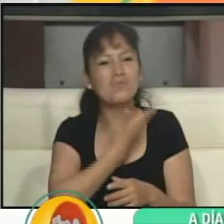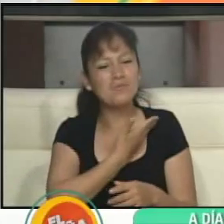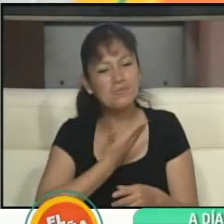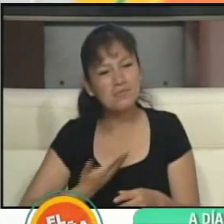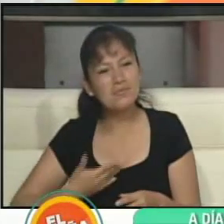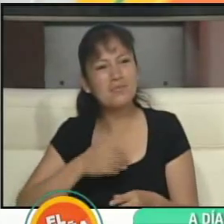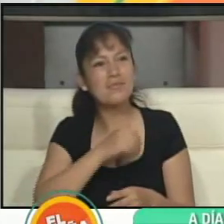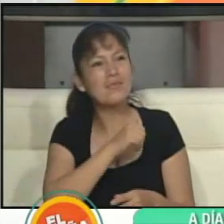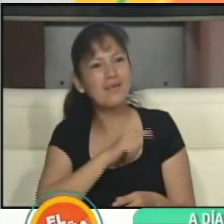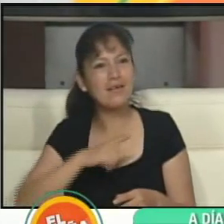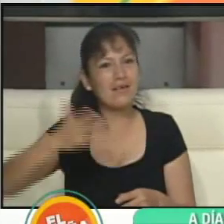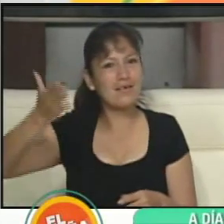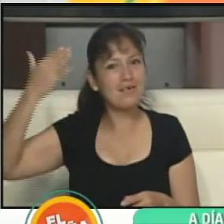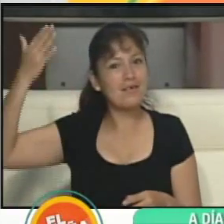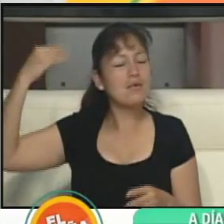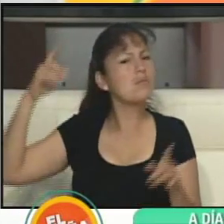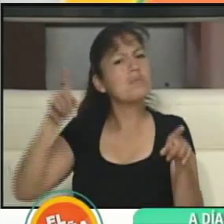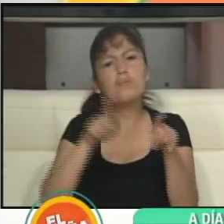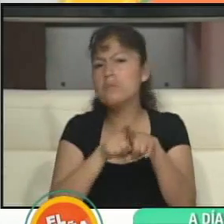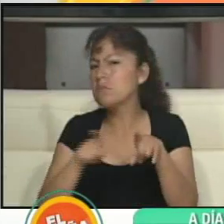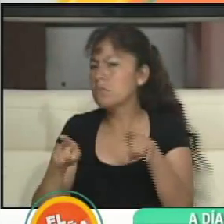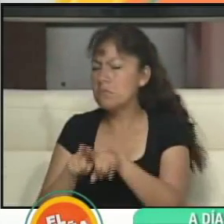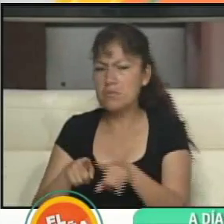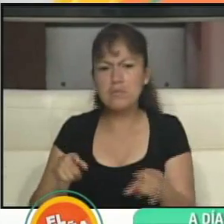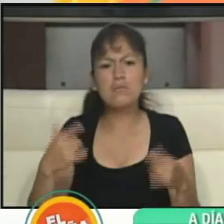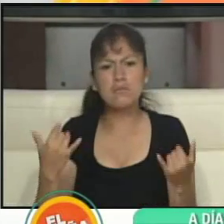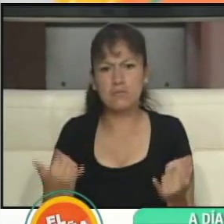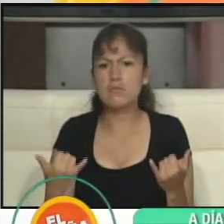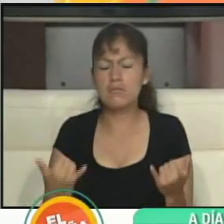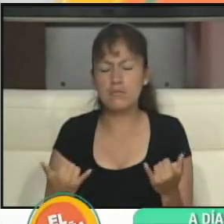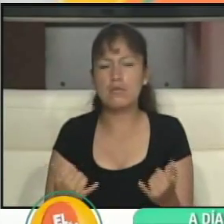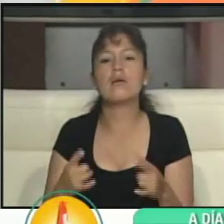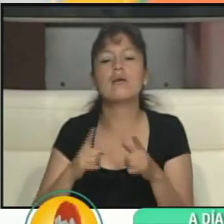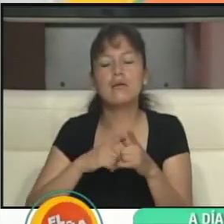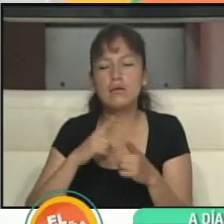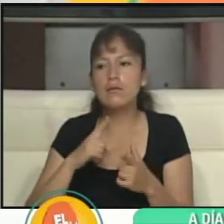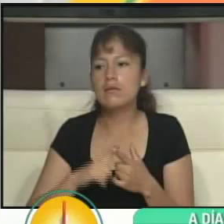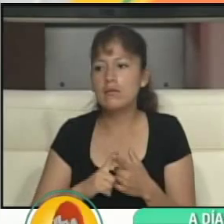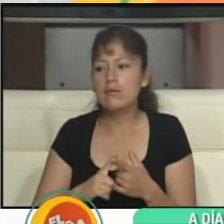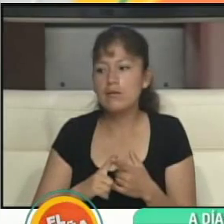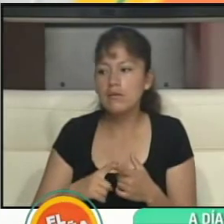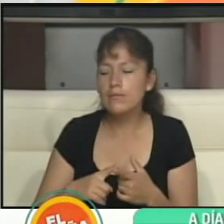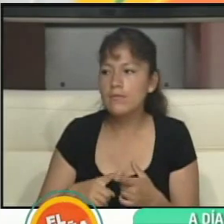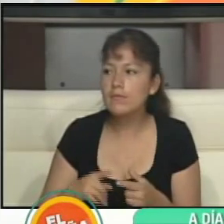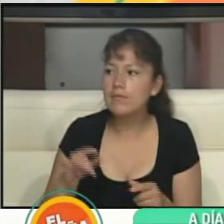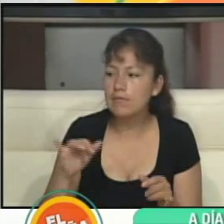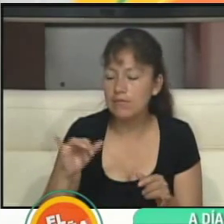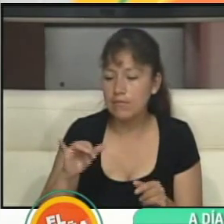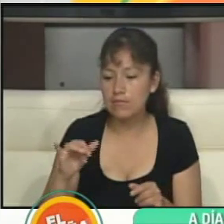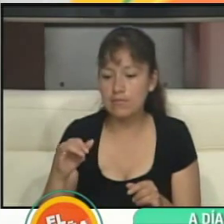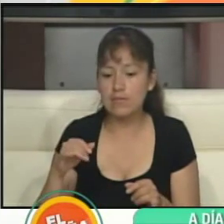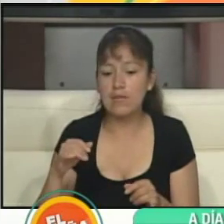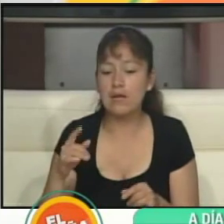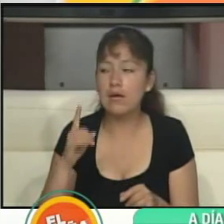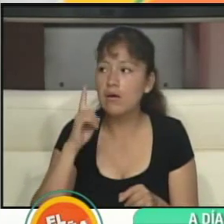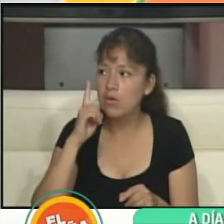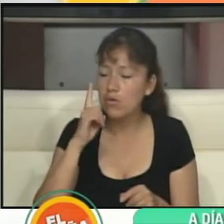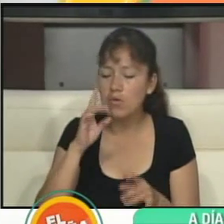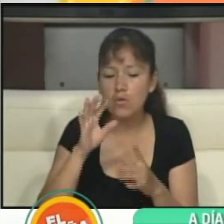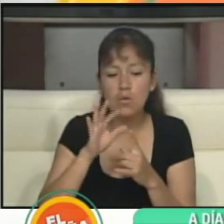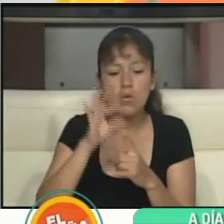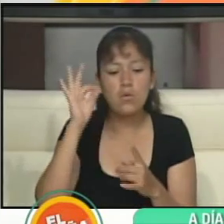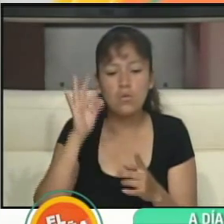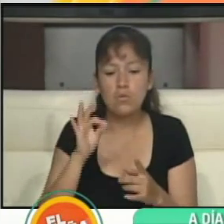cualquier autoría? Es el mismo procedimiento, sí. Bueno, después... Bien, primeramente, muy buenos días, ¿no? Una de las funciones de